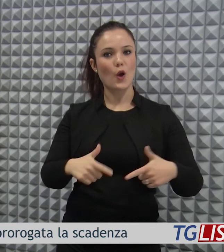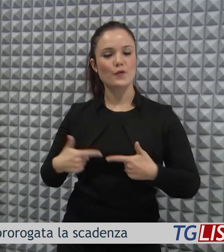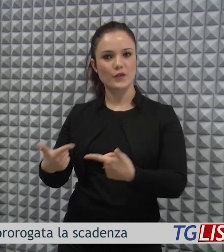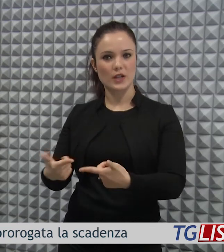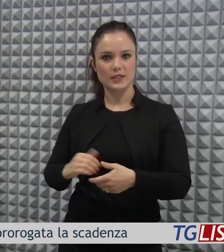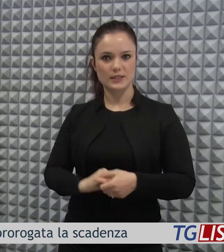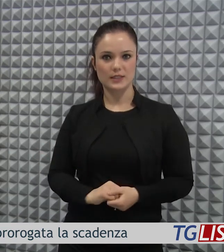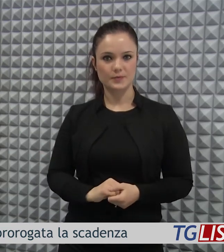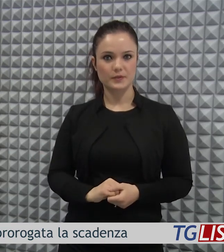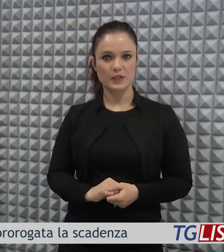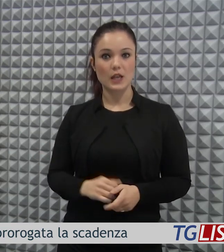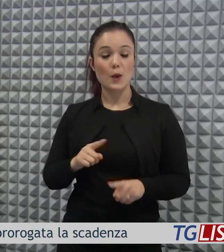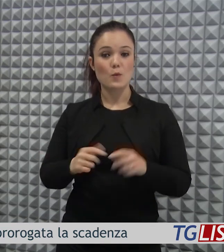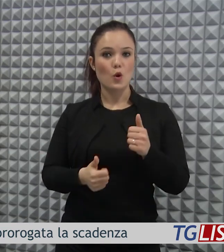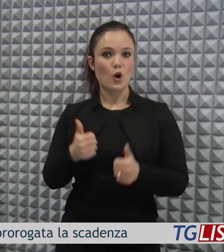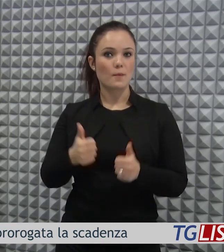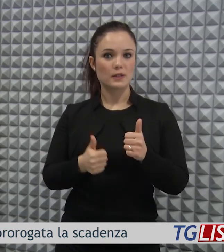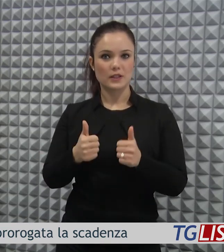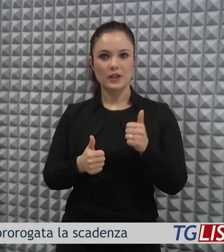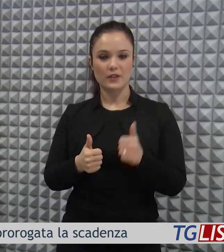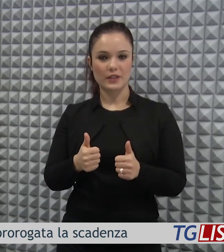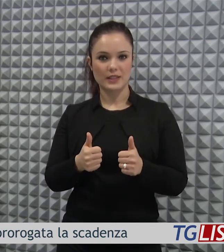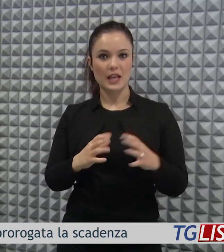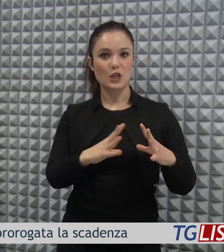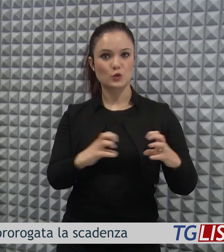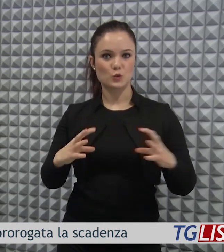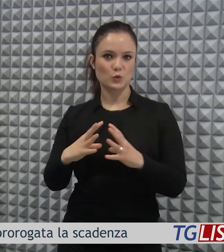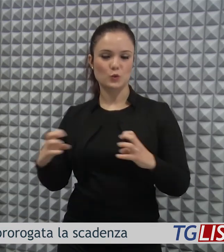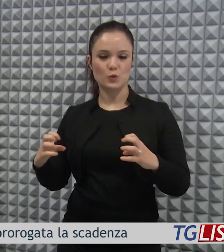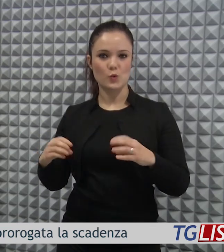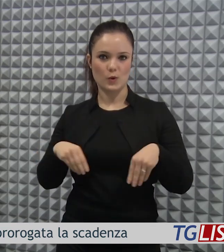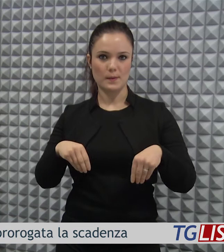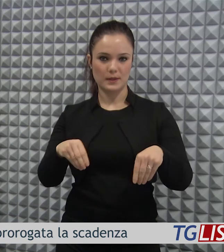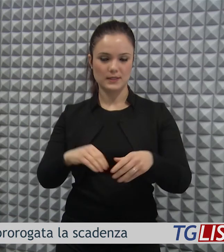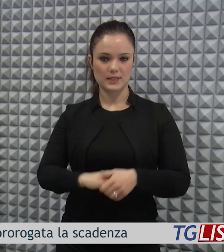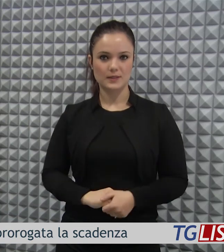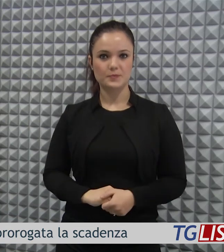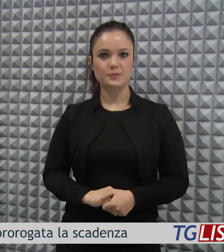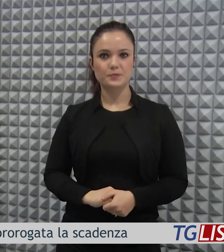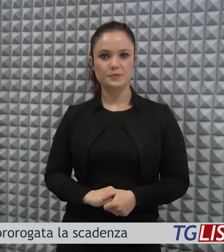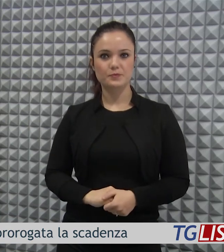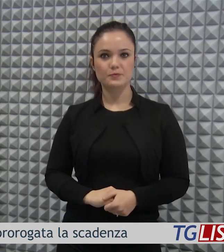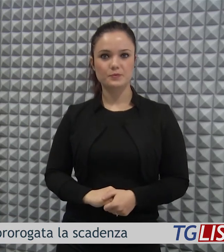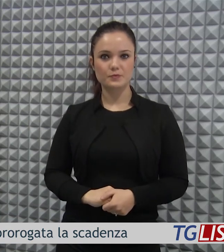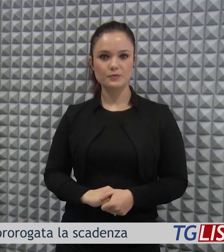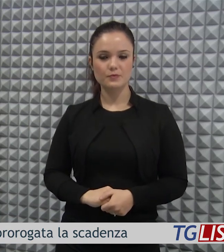ricettiva e la competitività delle strutture ricettive esistenti,